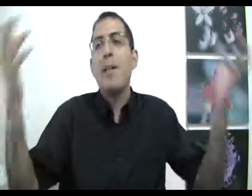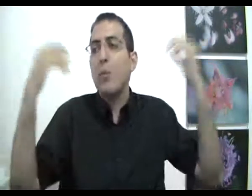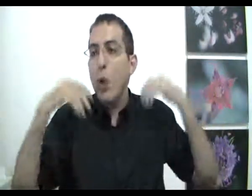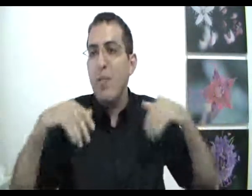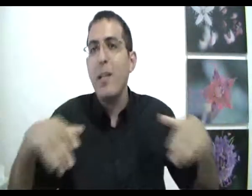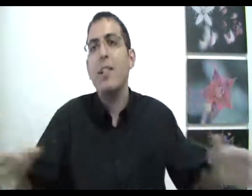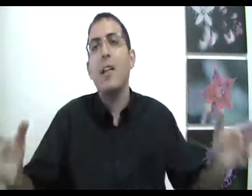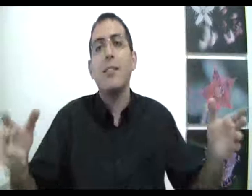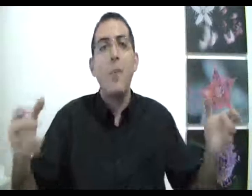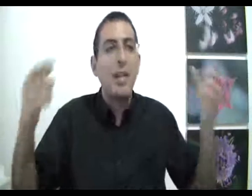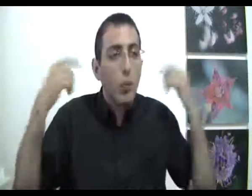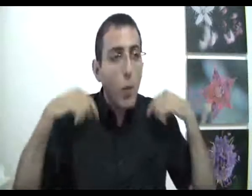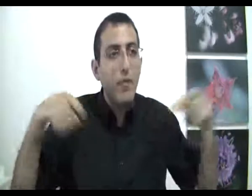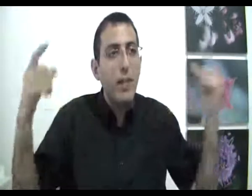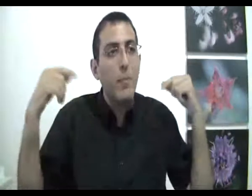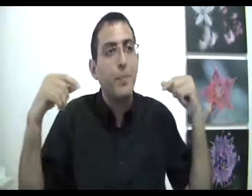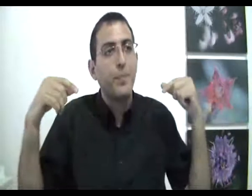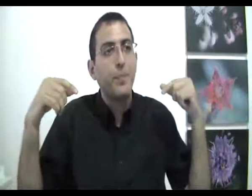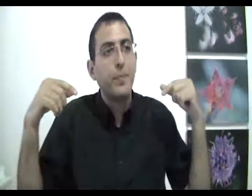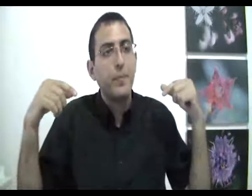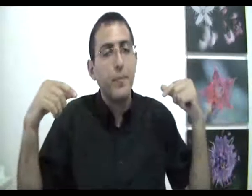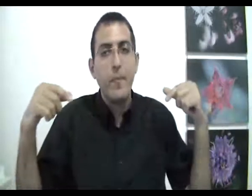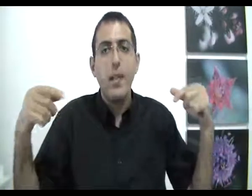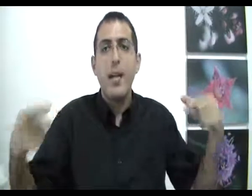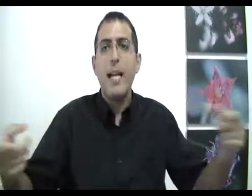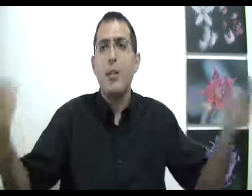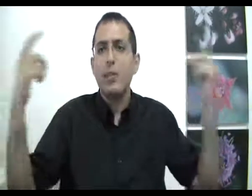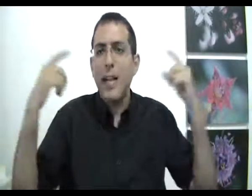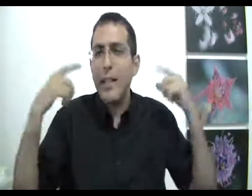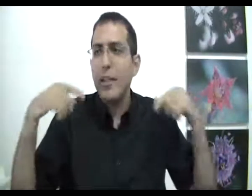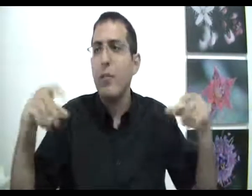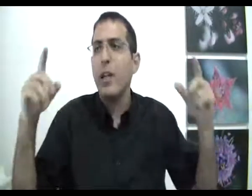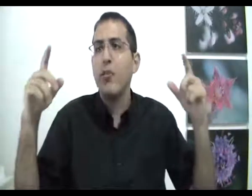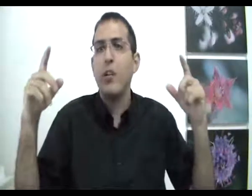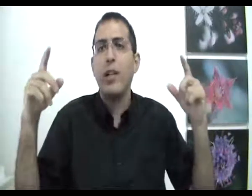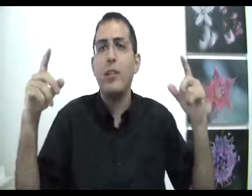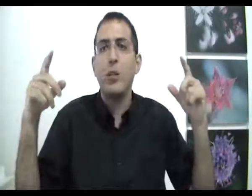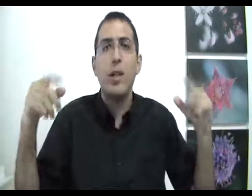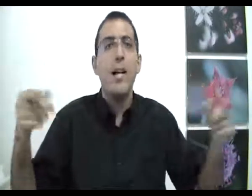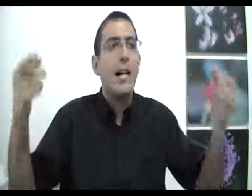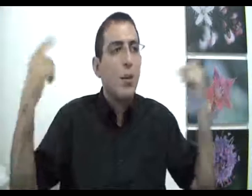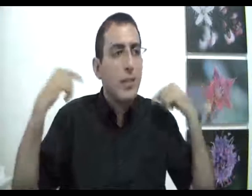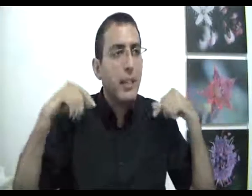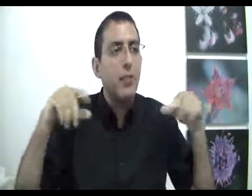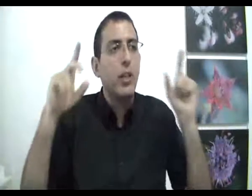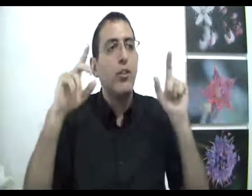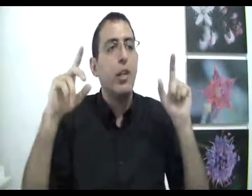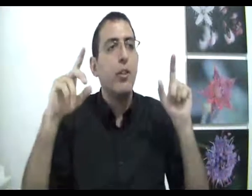אנחנו לא מבינים איך נוצרה ההתהבות הראשונה של הרצון איך נוצרה ההתהבות הראשונה של